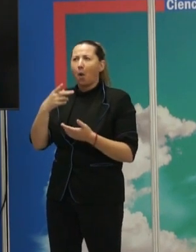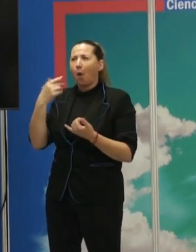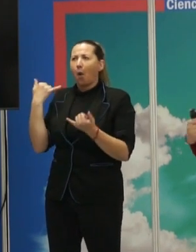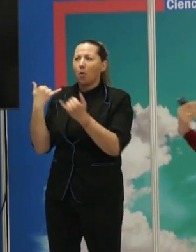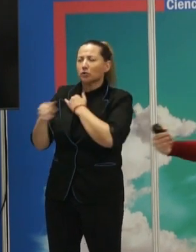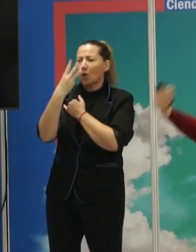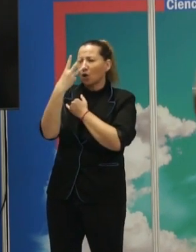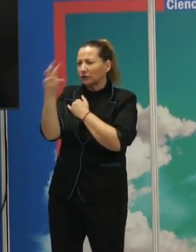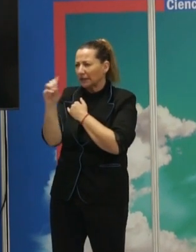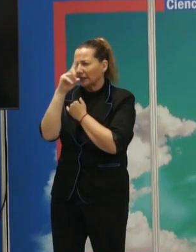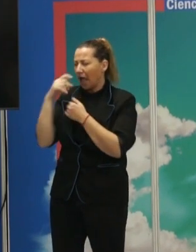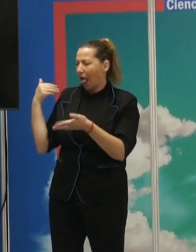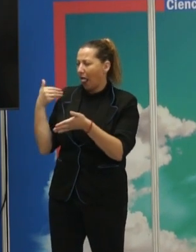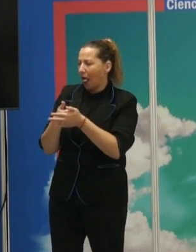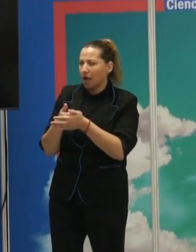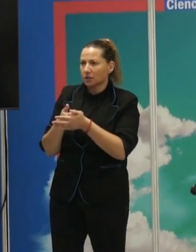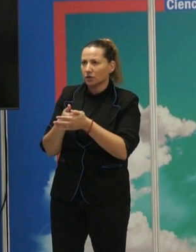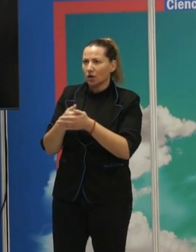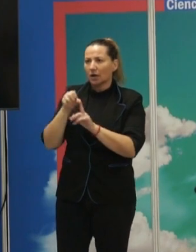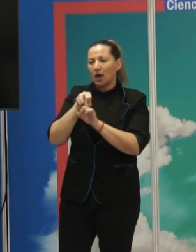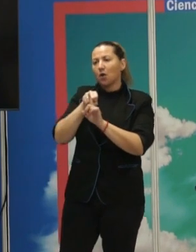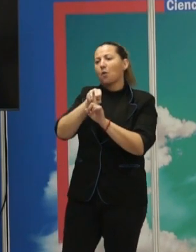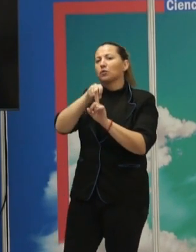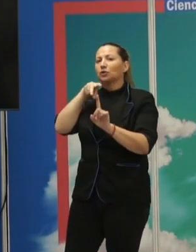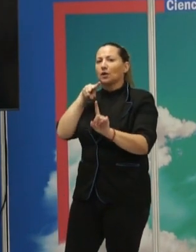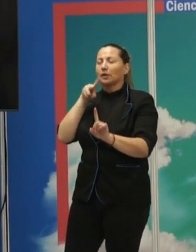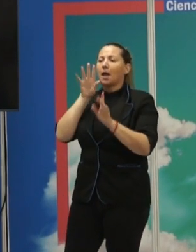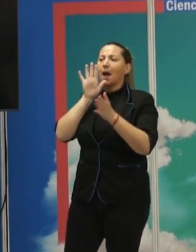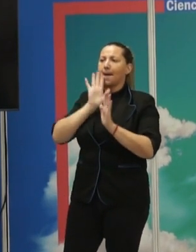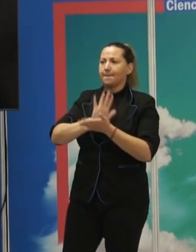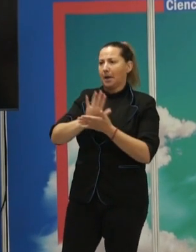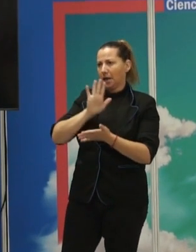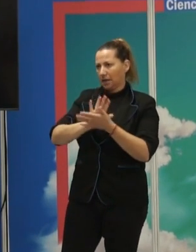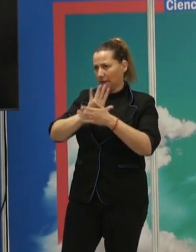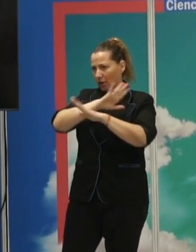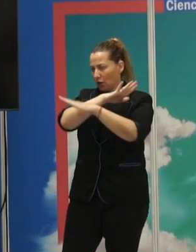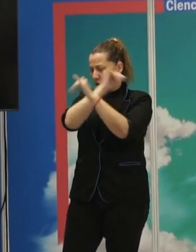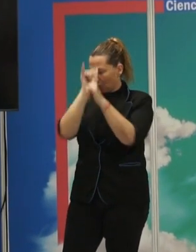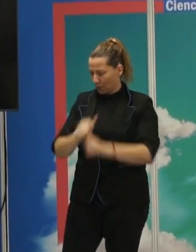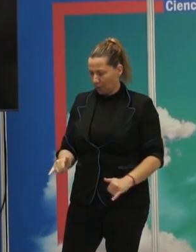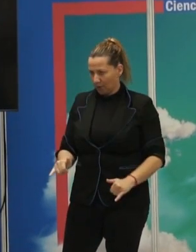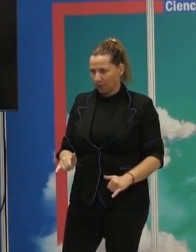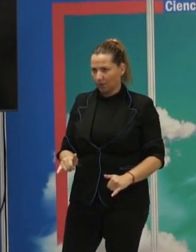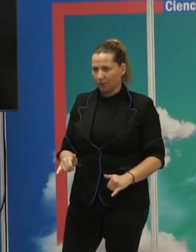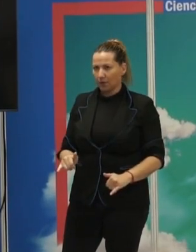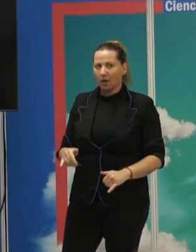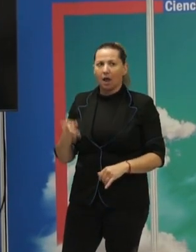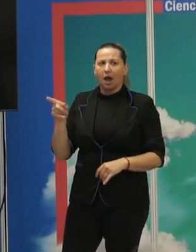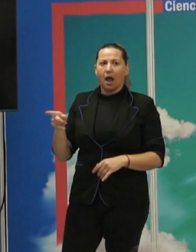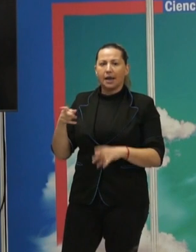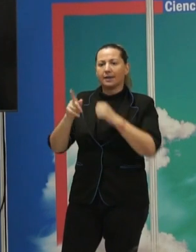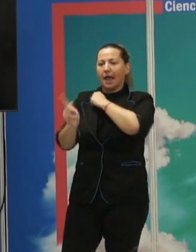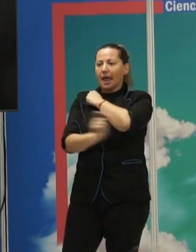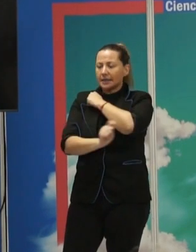por ahí cuando ya se ha empezado a estudiar desde los otros puntos de vista más tranquilos y pacíficos y, bueno, pues se desarrollan todo tipo de estrategias, de